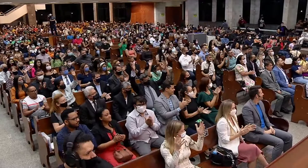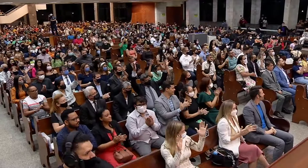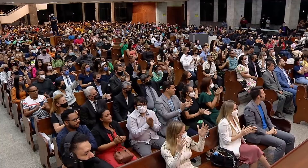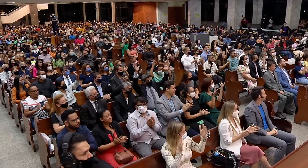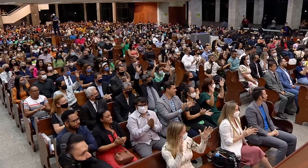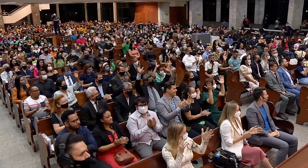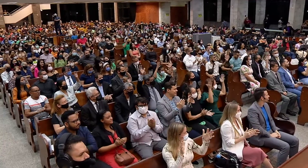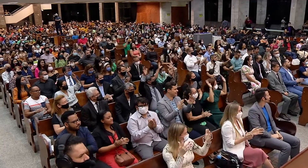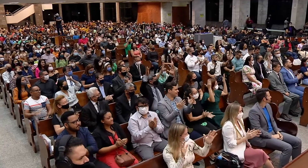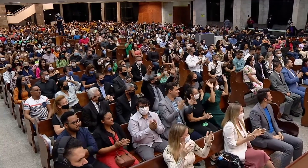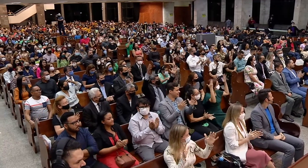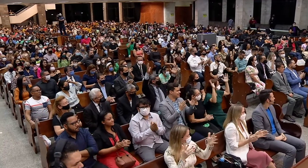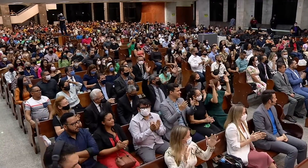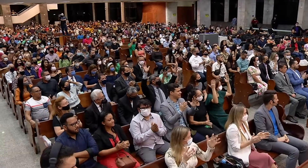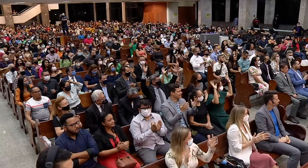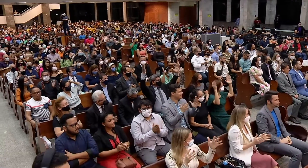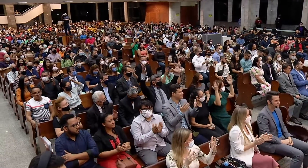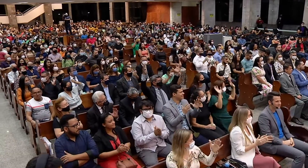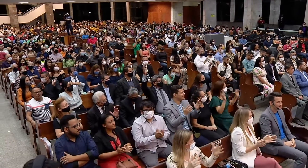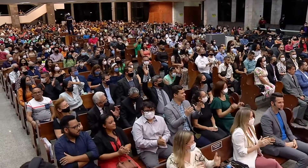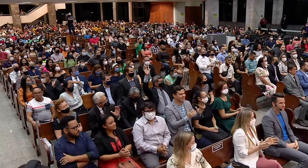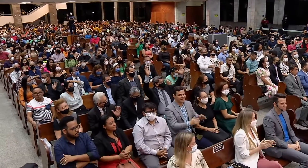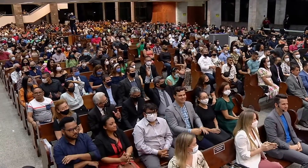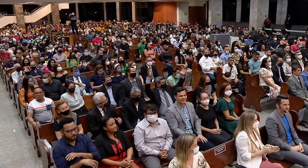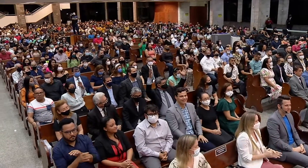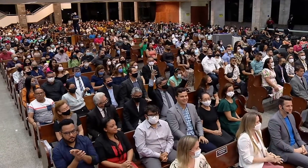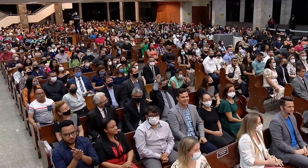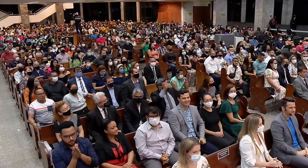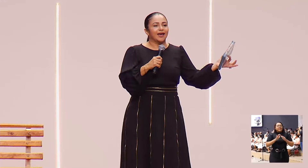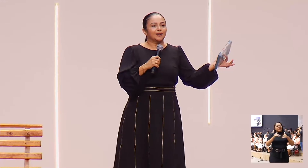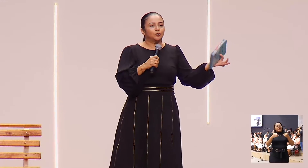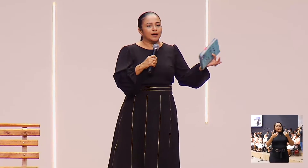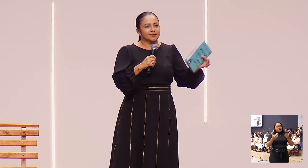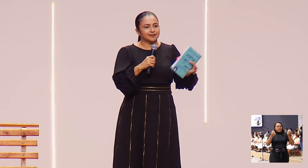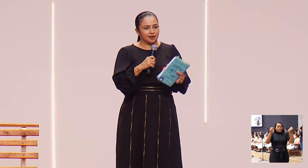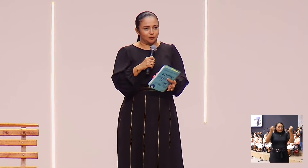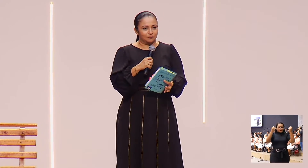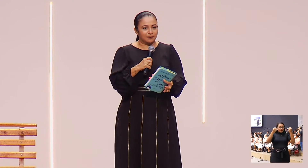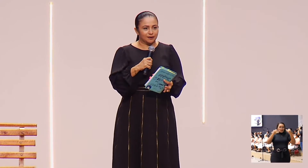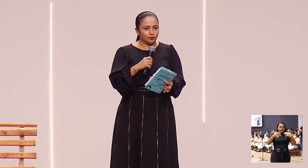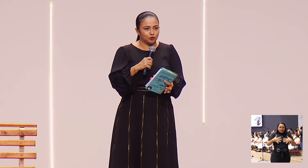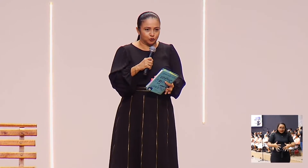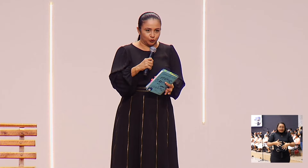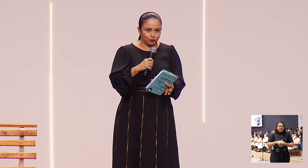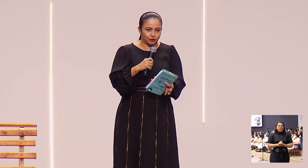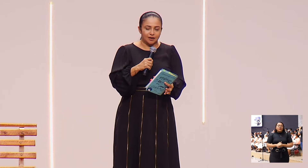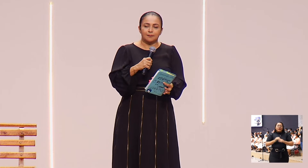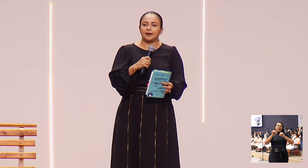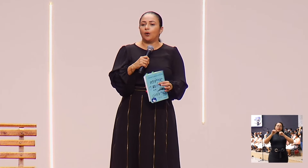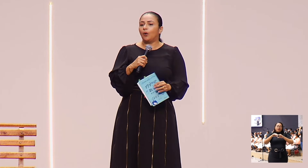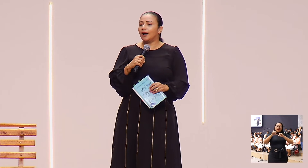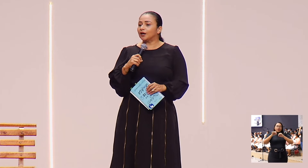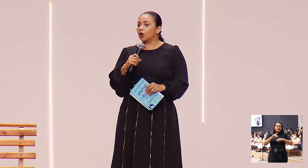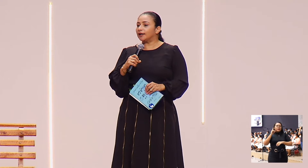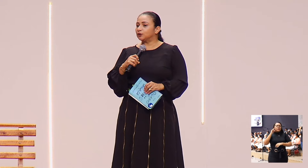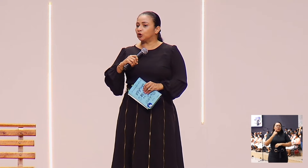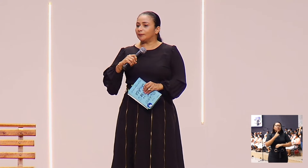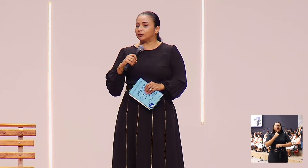Durante o culto, o público também aprendeu um pouco sobre a língua brasileira de sinais. Para a honra e glória do nome do